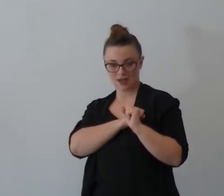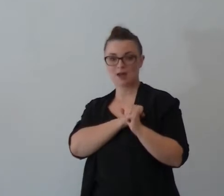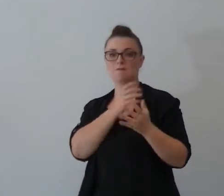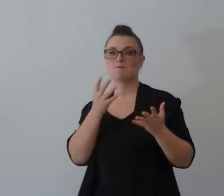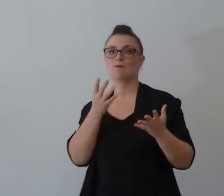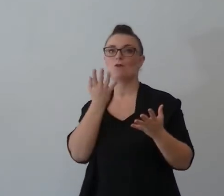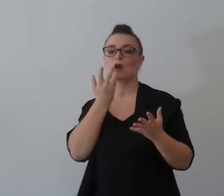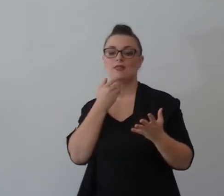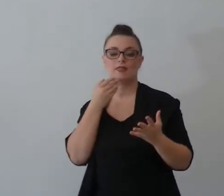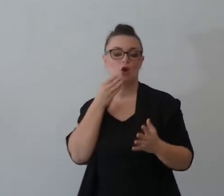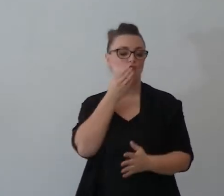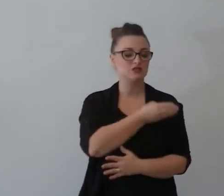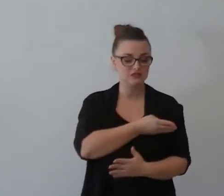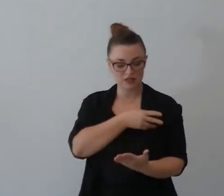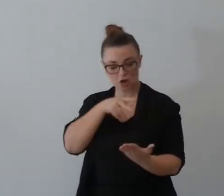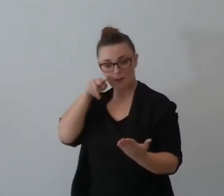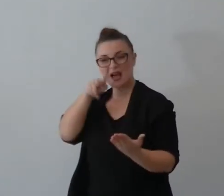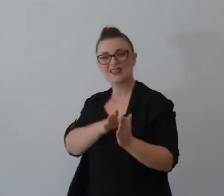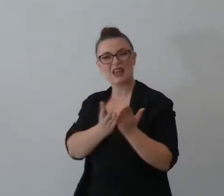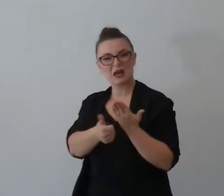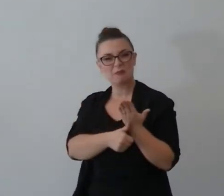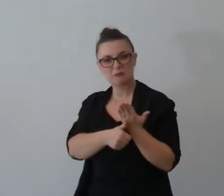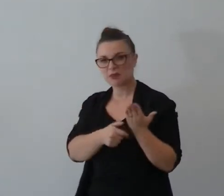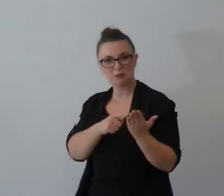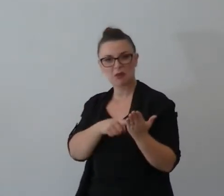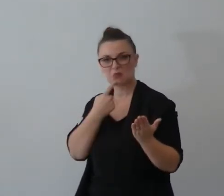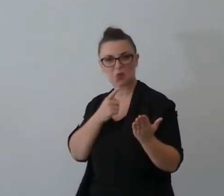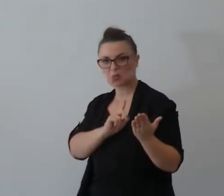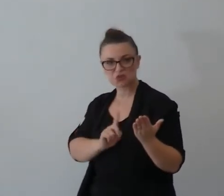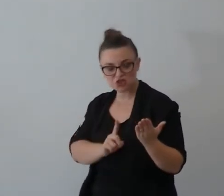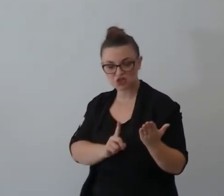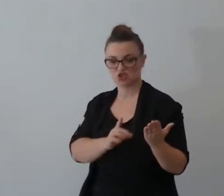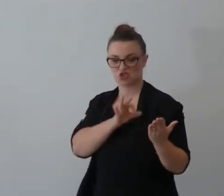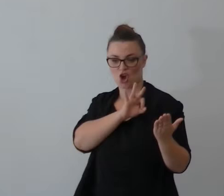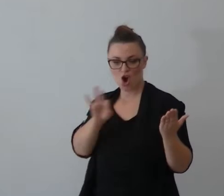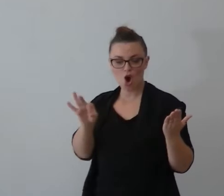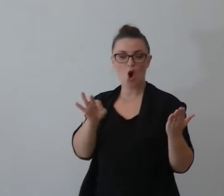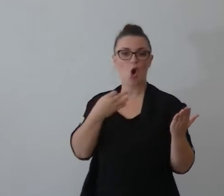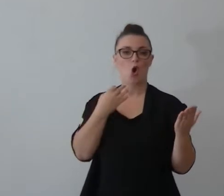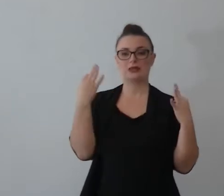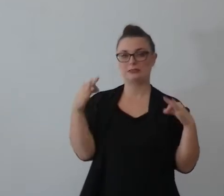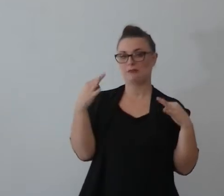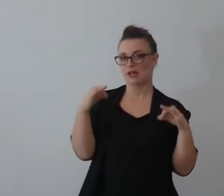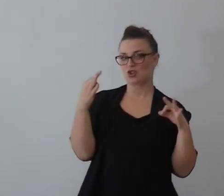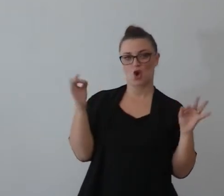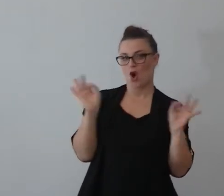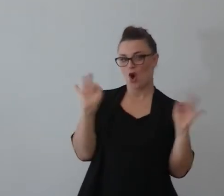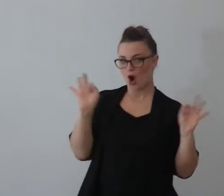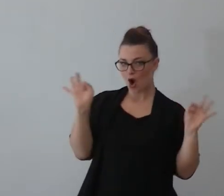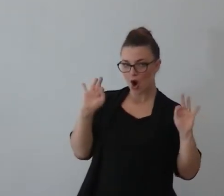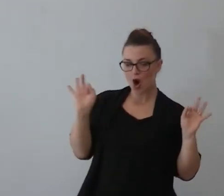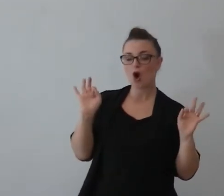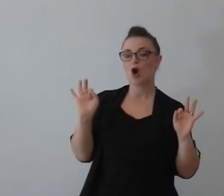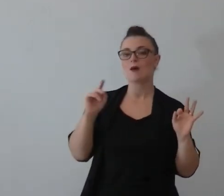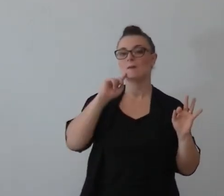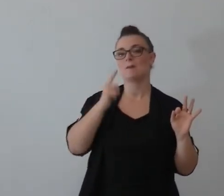Bibbia non c'è o addirittura c'è qualche cosa di differente magari se sei proprio esperto ancora nella Bibbia vai